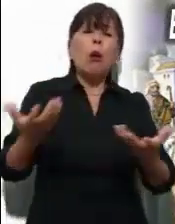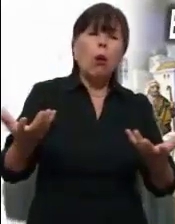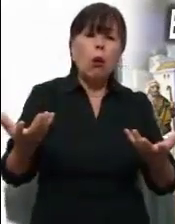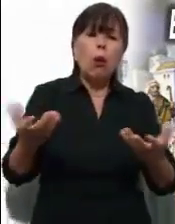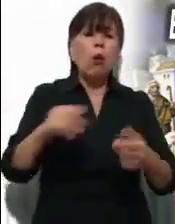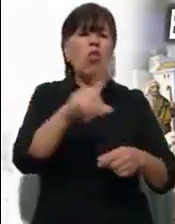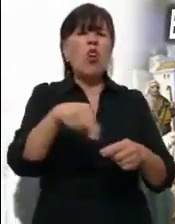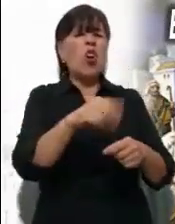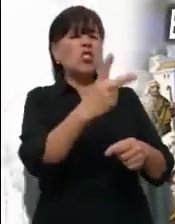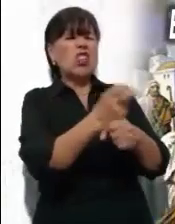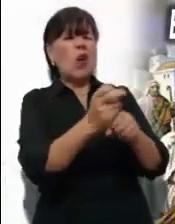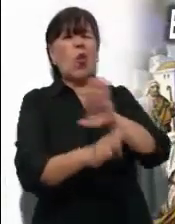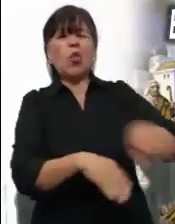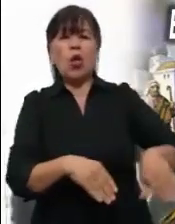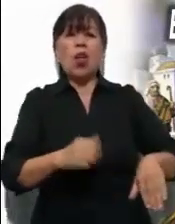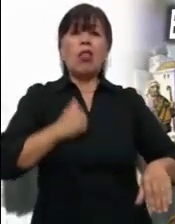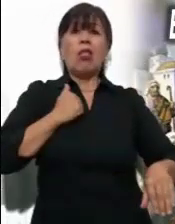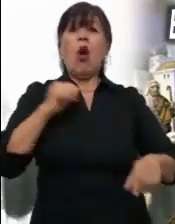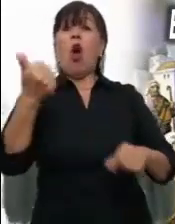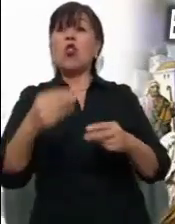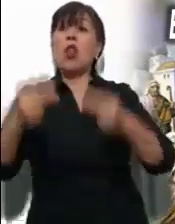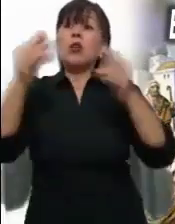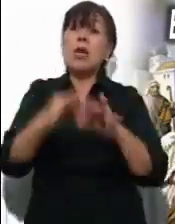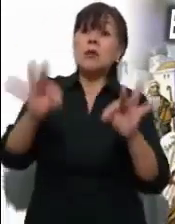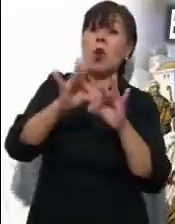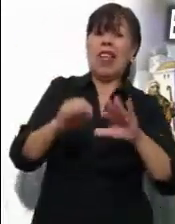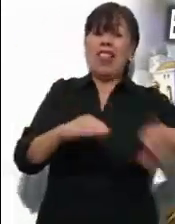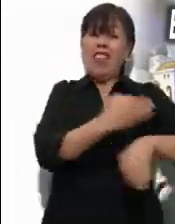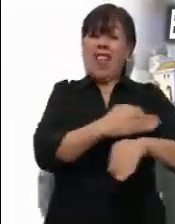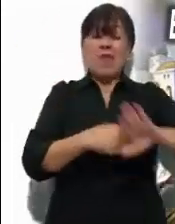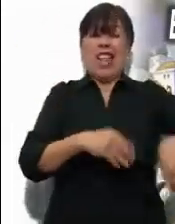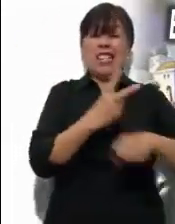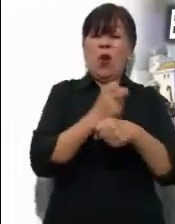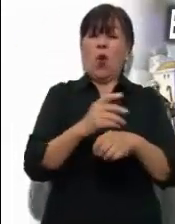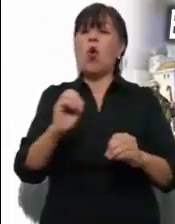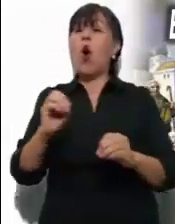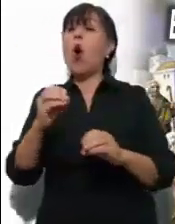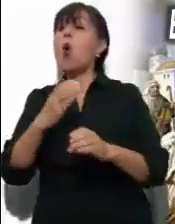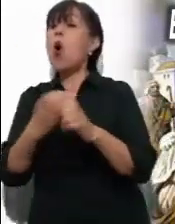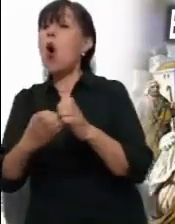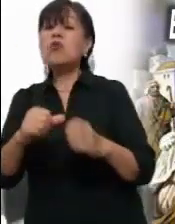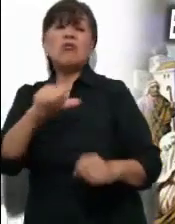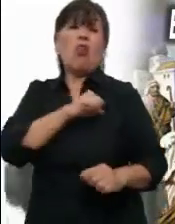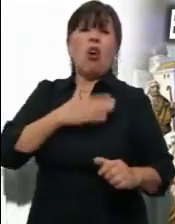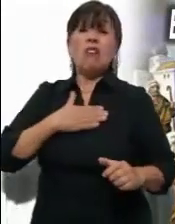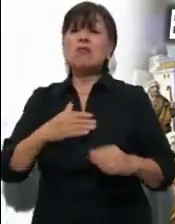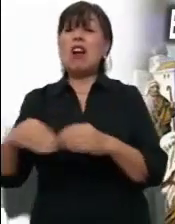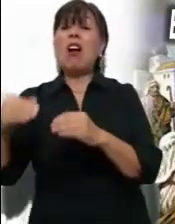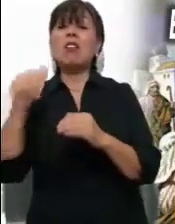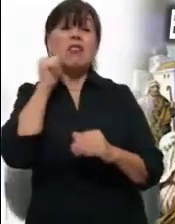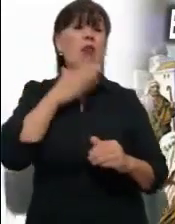término, importando más los negocios, el gusto o las decisiones egoístas de los papás.